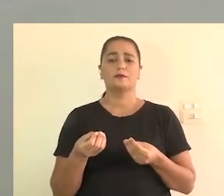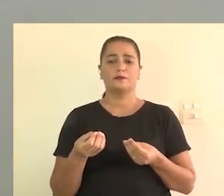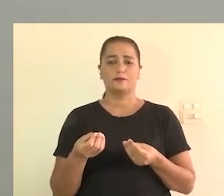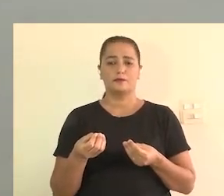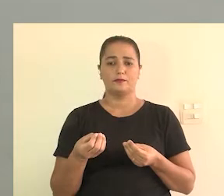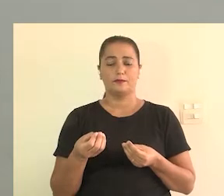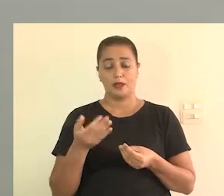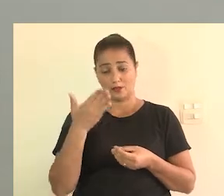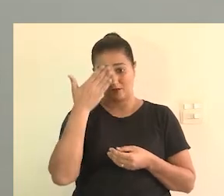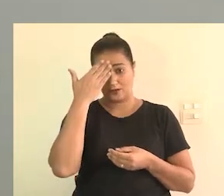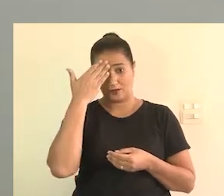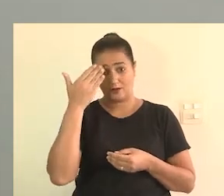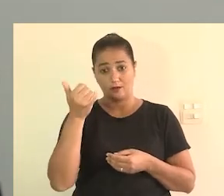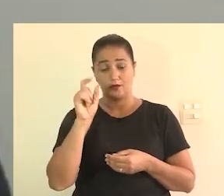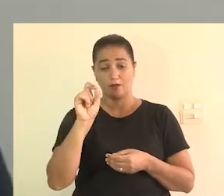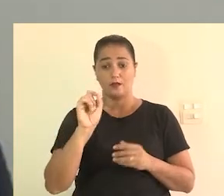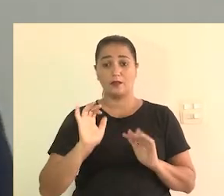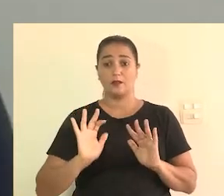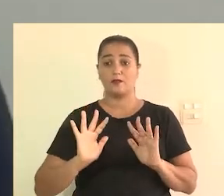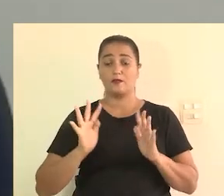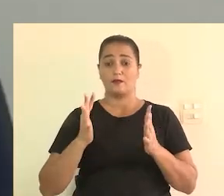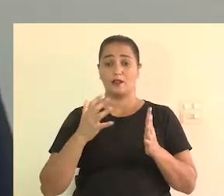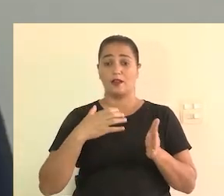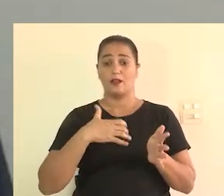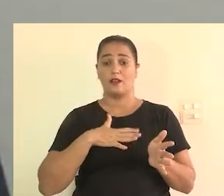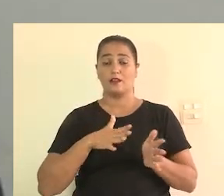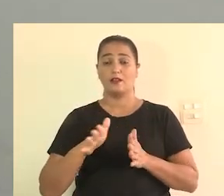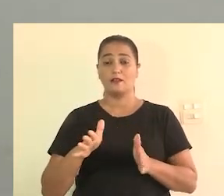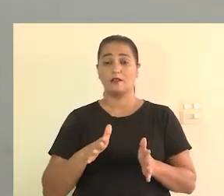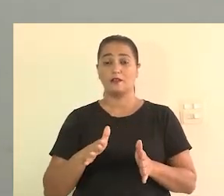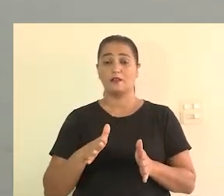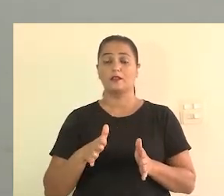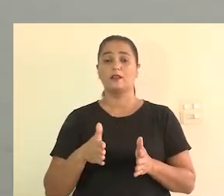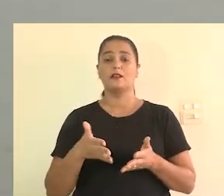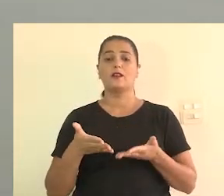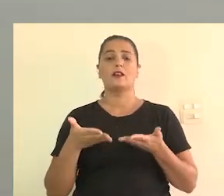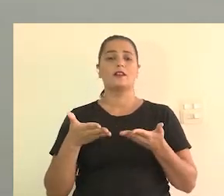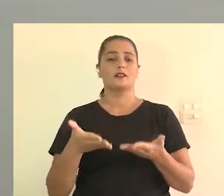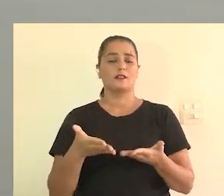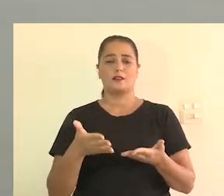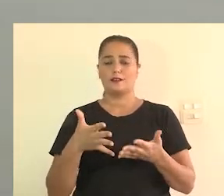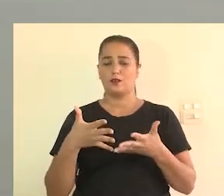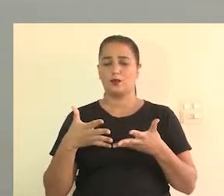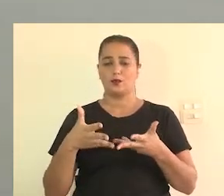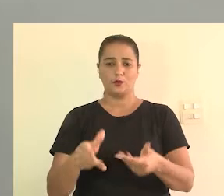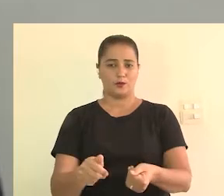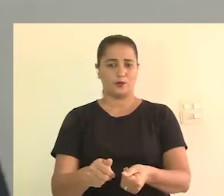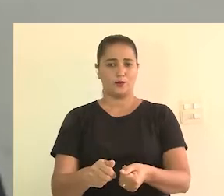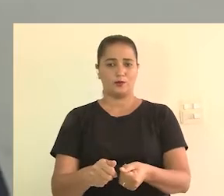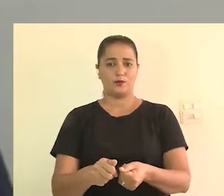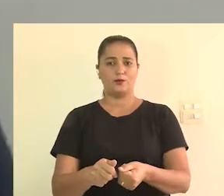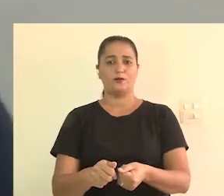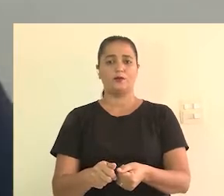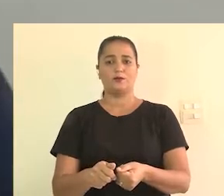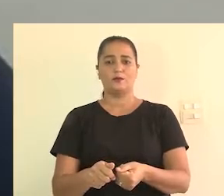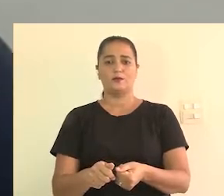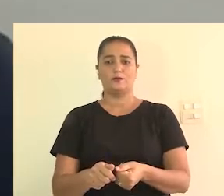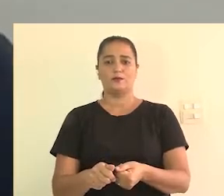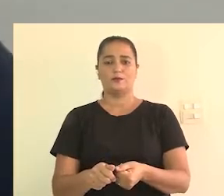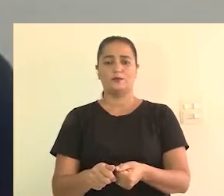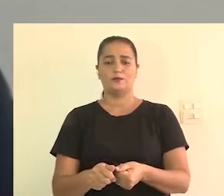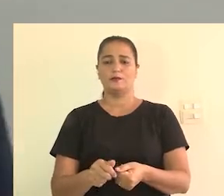e a gente sabe que para que o evento se torne acessível precisa atender a todos, né? Então,